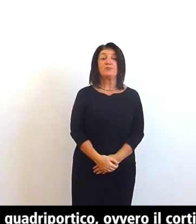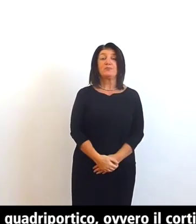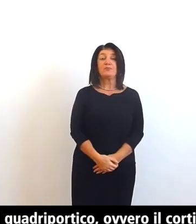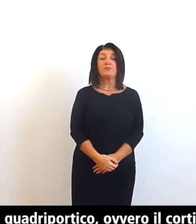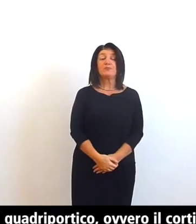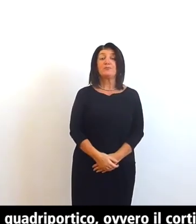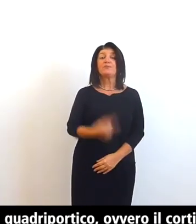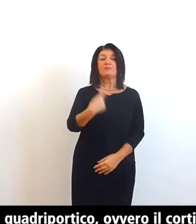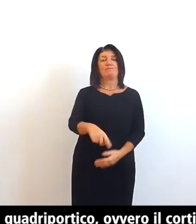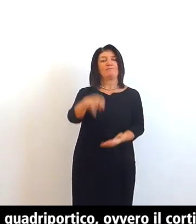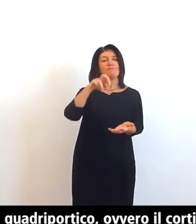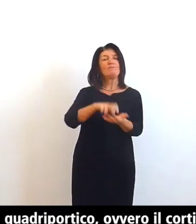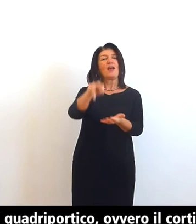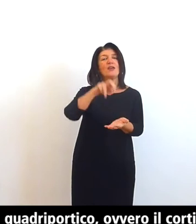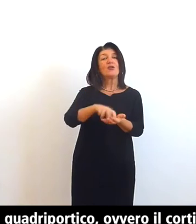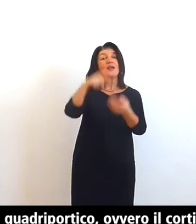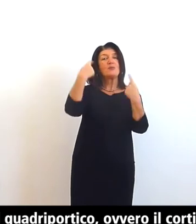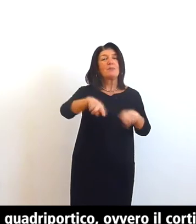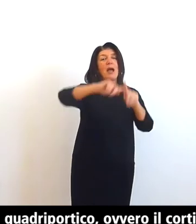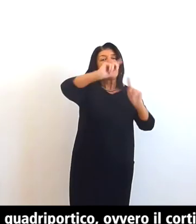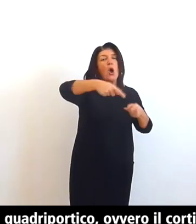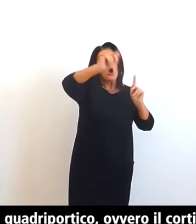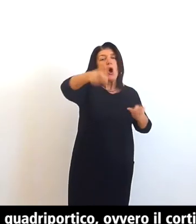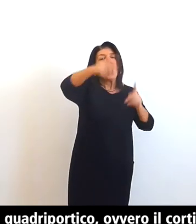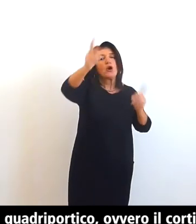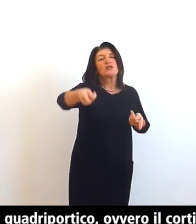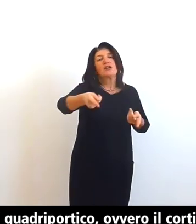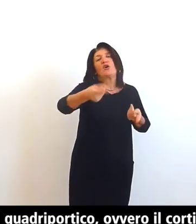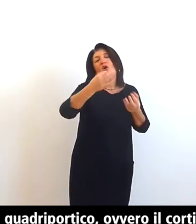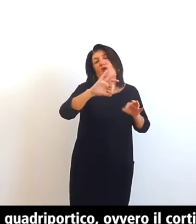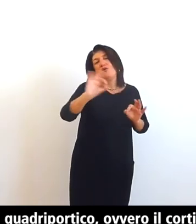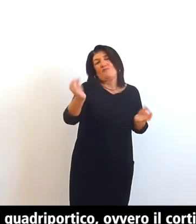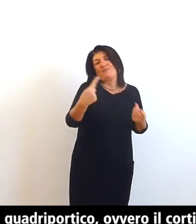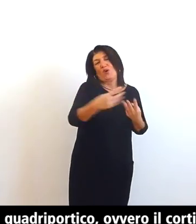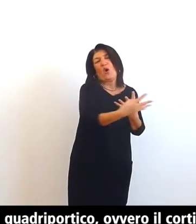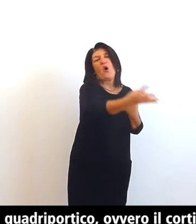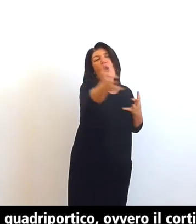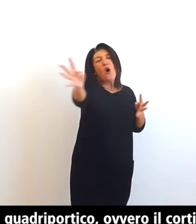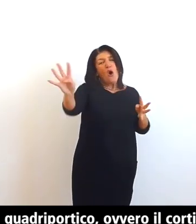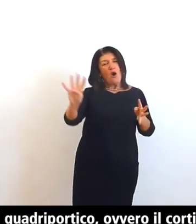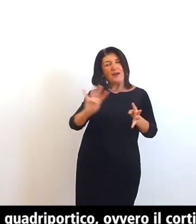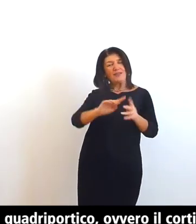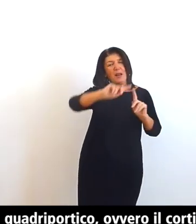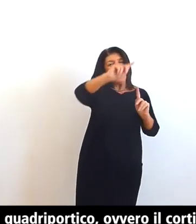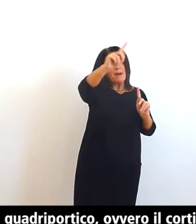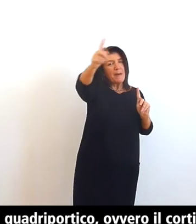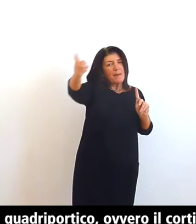percorriamo il quadriportico ovvero il cortile porticato su quattro lati antistante la chiesa che